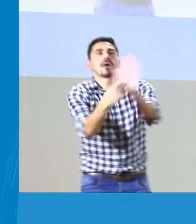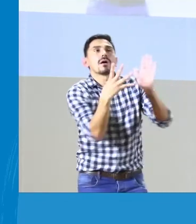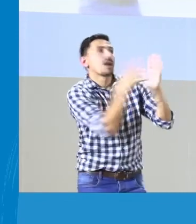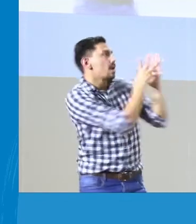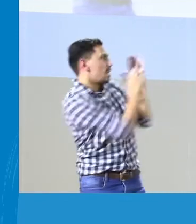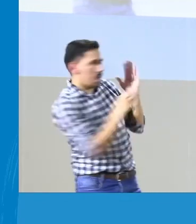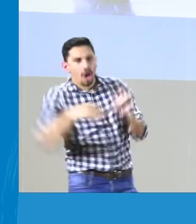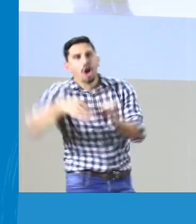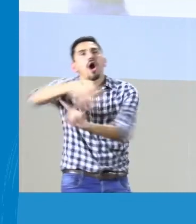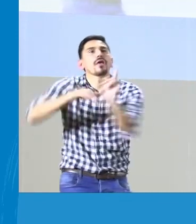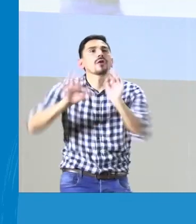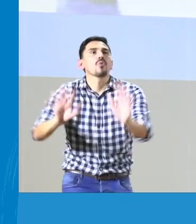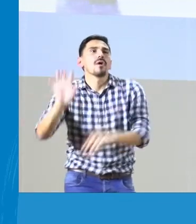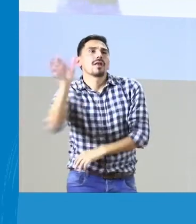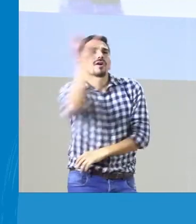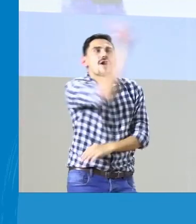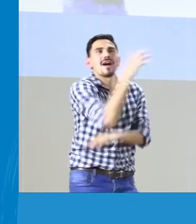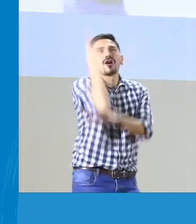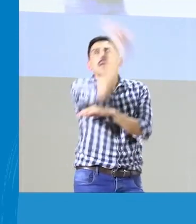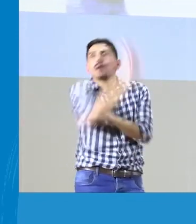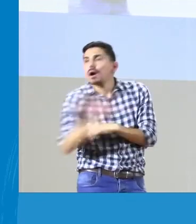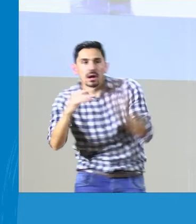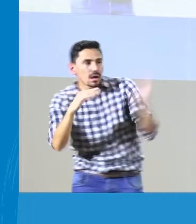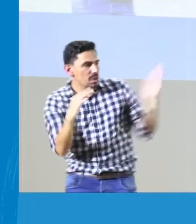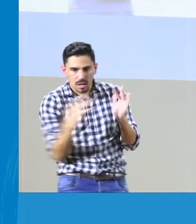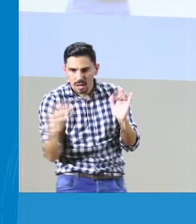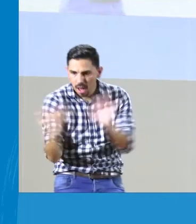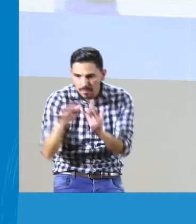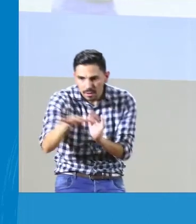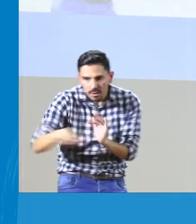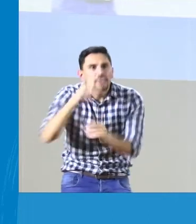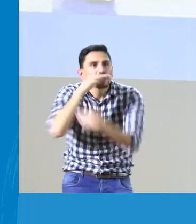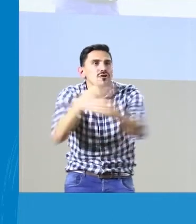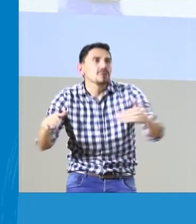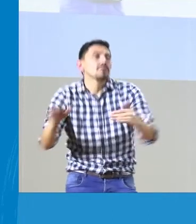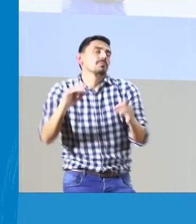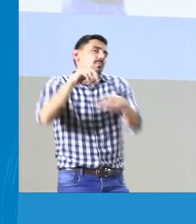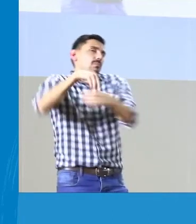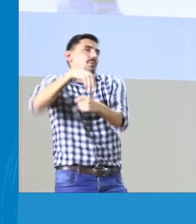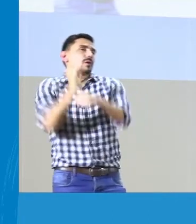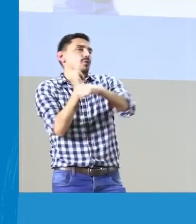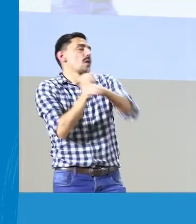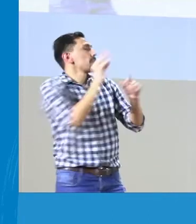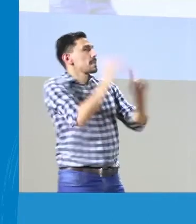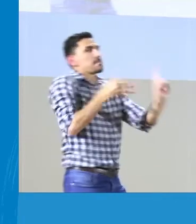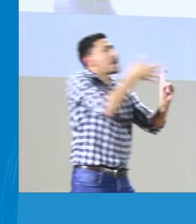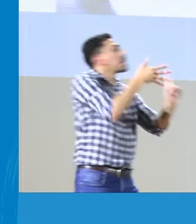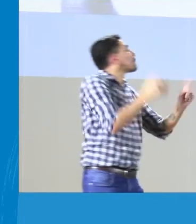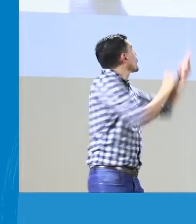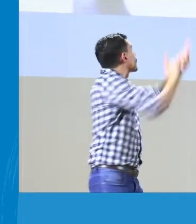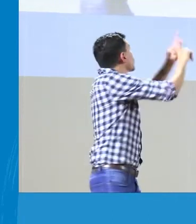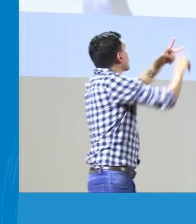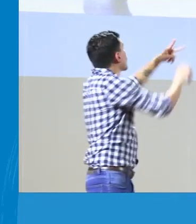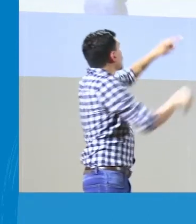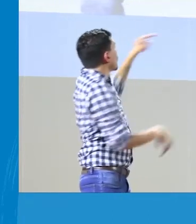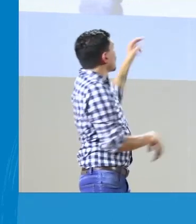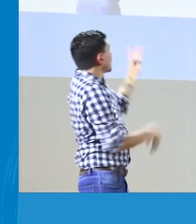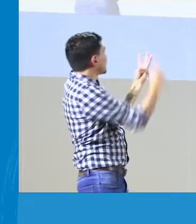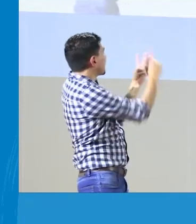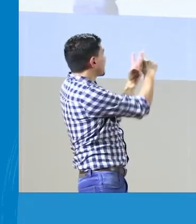Entonces, es importante que este modelo se pueda implementar en las instituciones de los